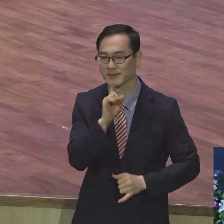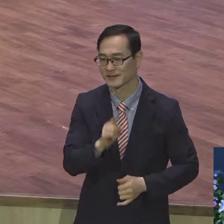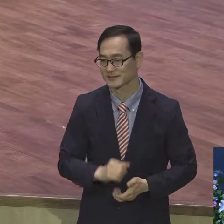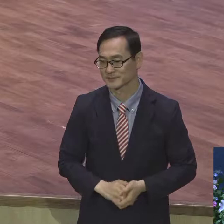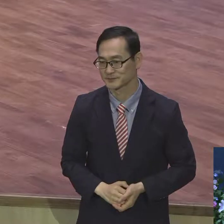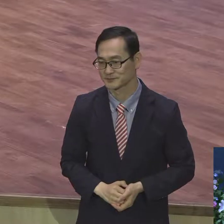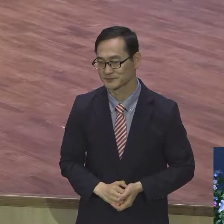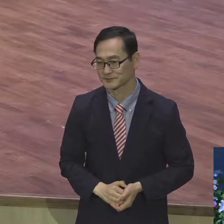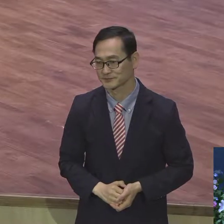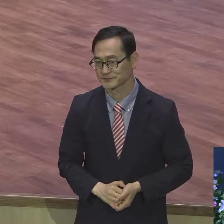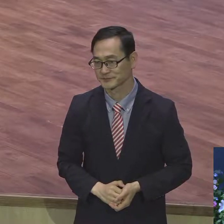자라.